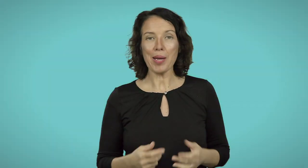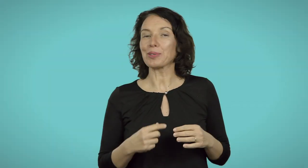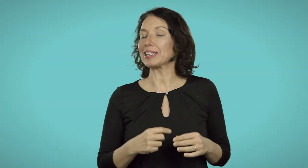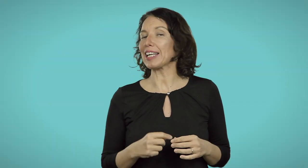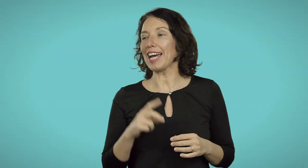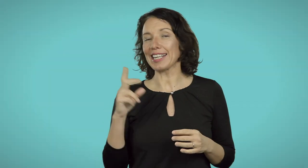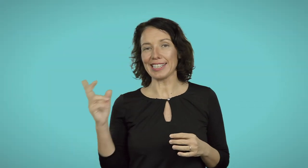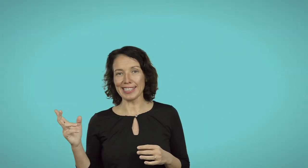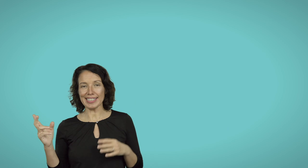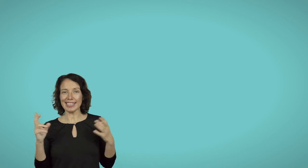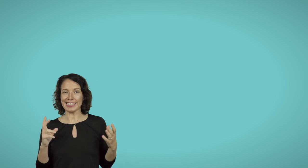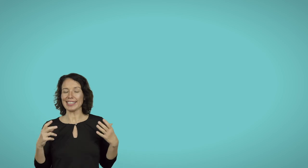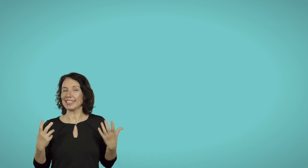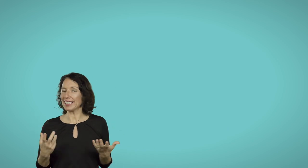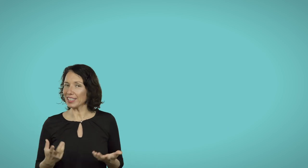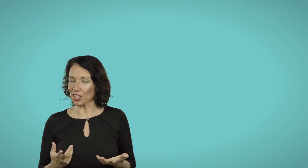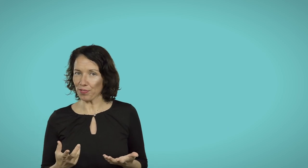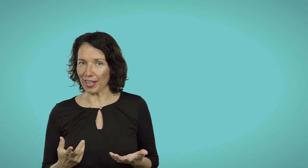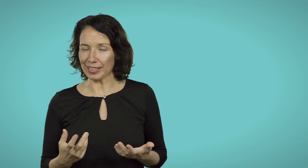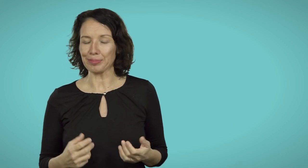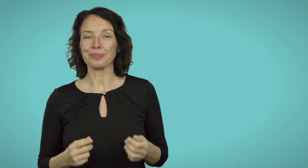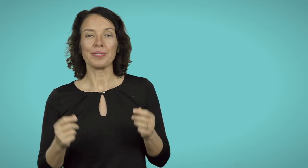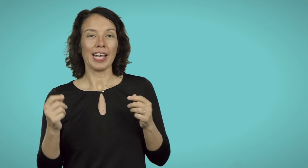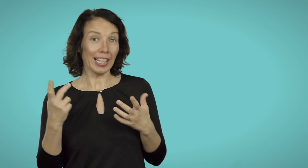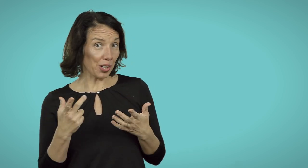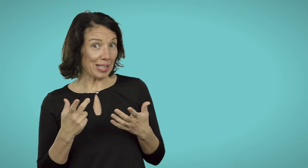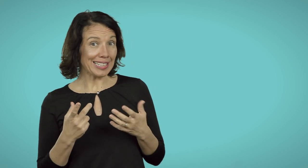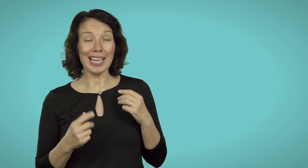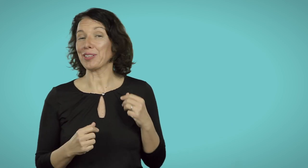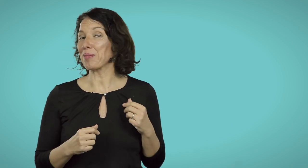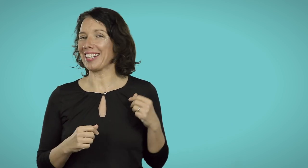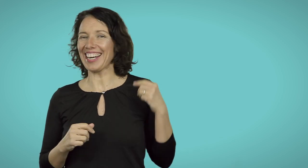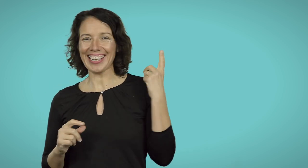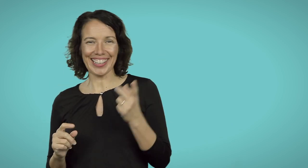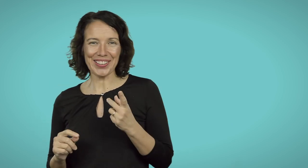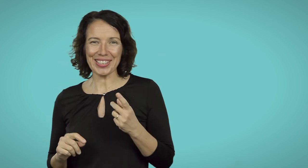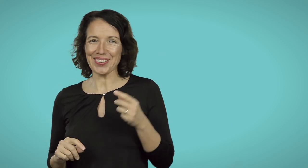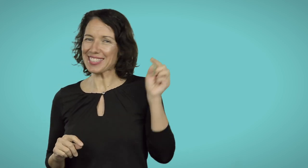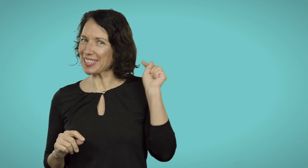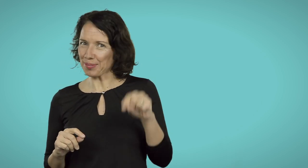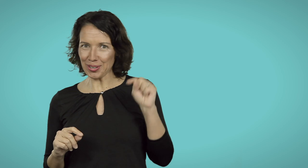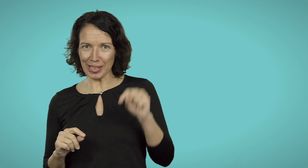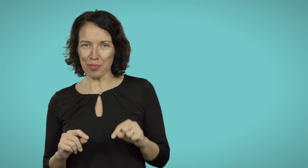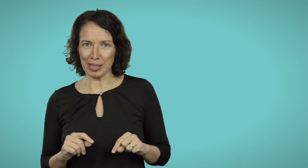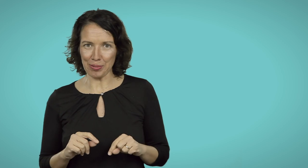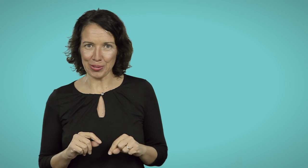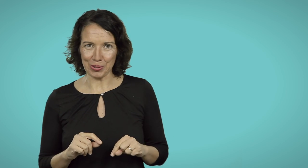potete creare gli stessi identici effetti. E anche questa è una domanda che ricorre spessissimo nei commenti qua sotto.